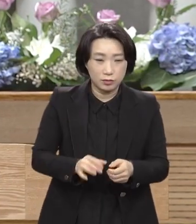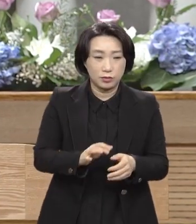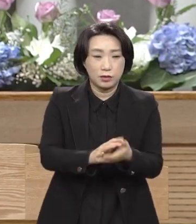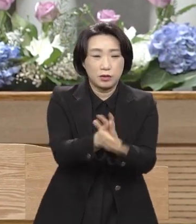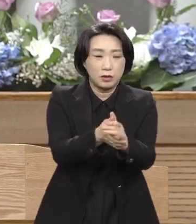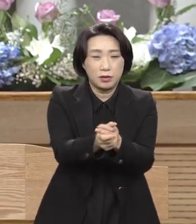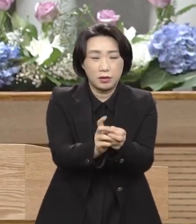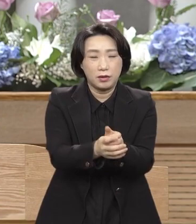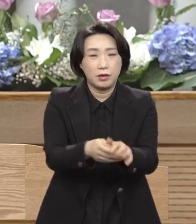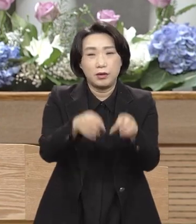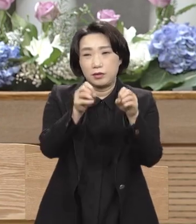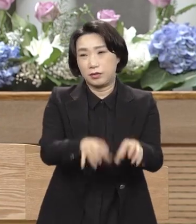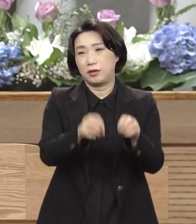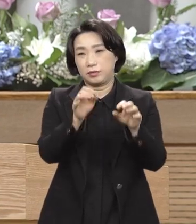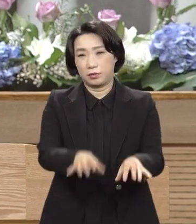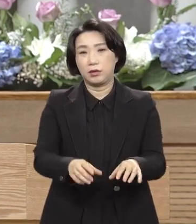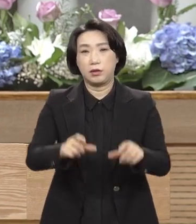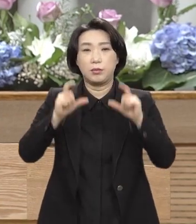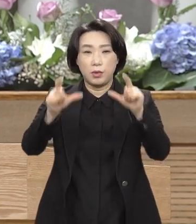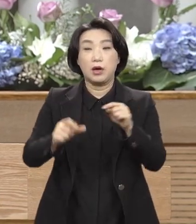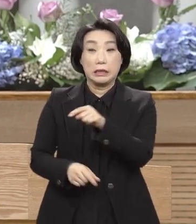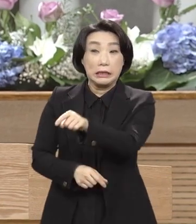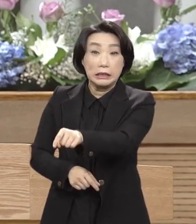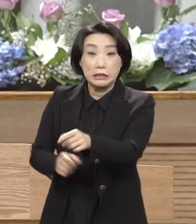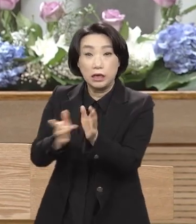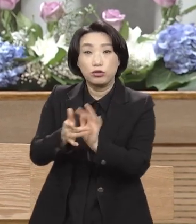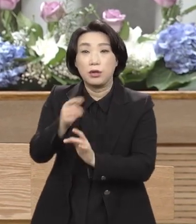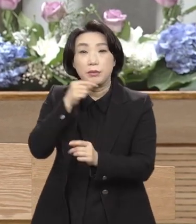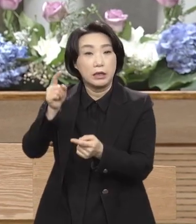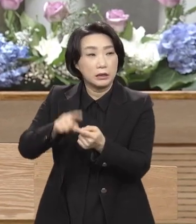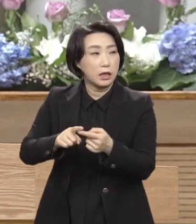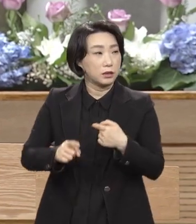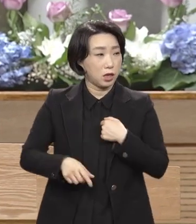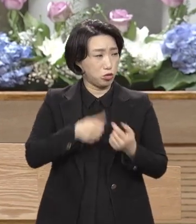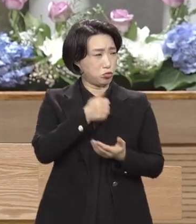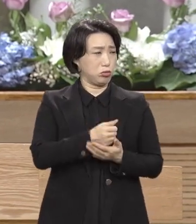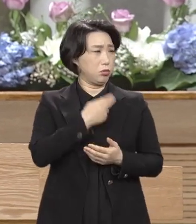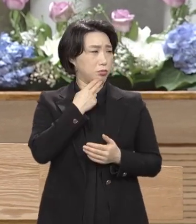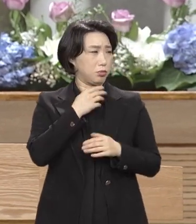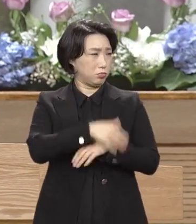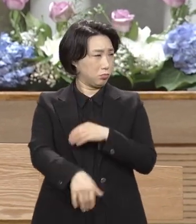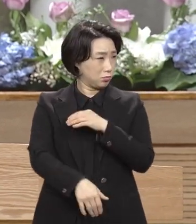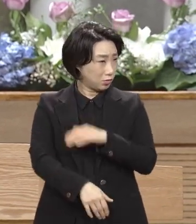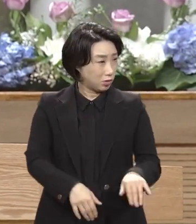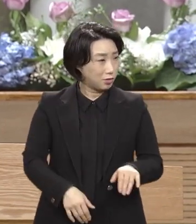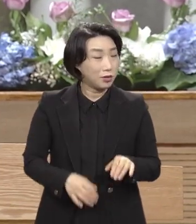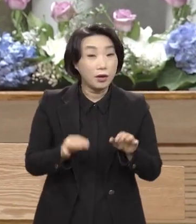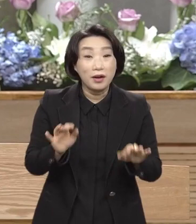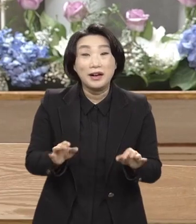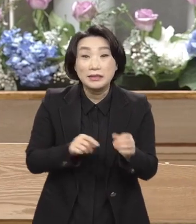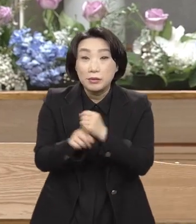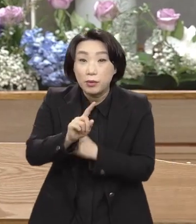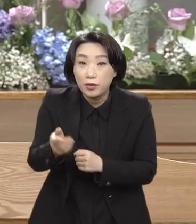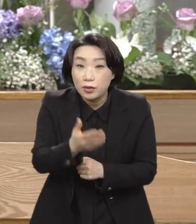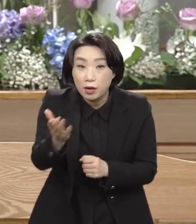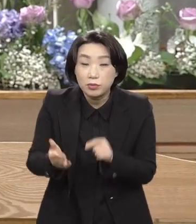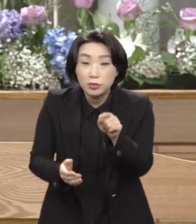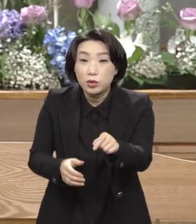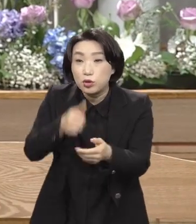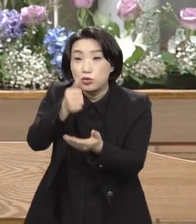말하기를. 이 사람의 피에서 나는 무제하다. 이게 무슨 말이냐. 이 사람은 죄 없이 죽고 죄